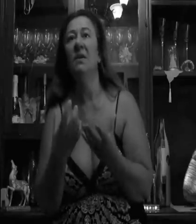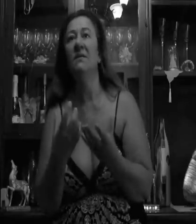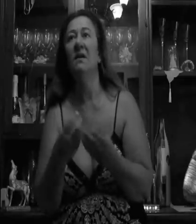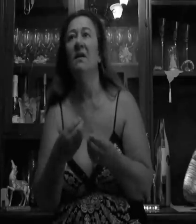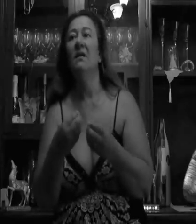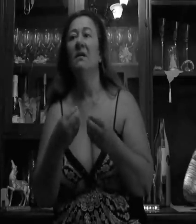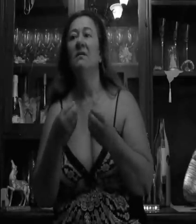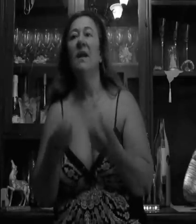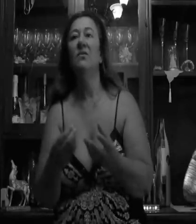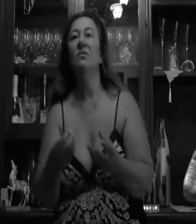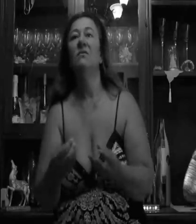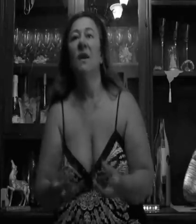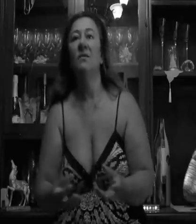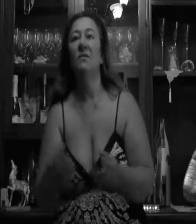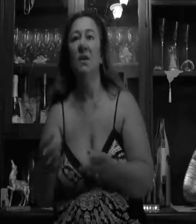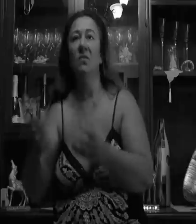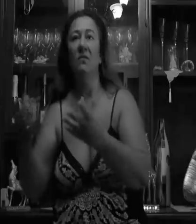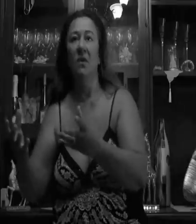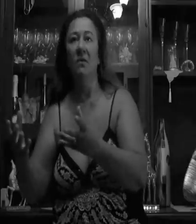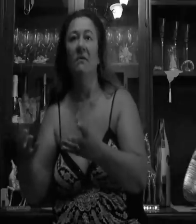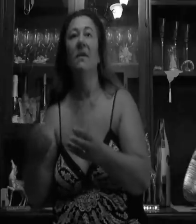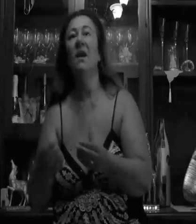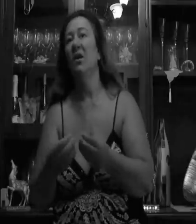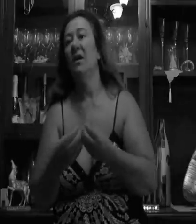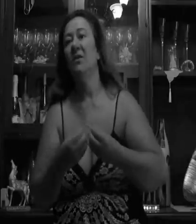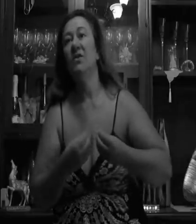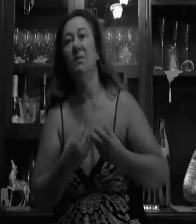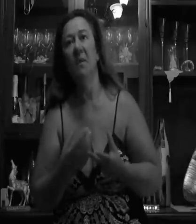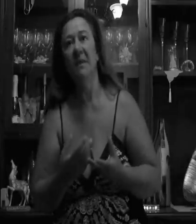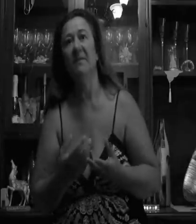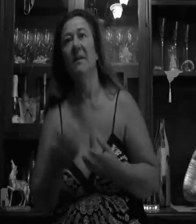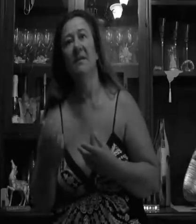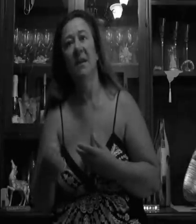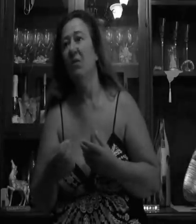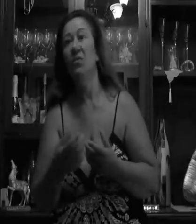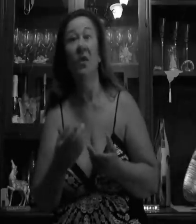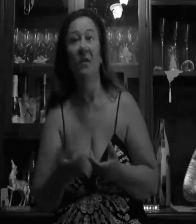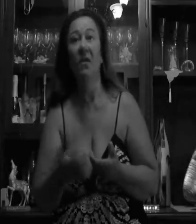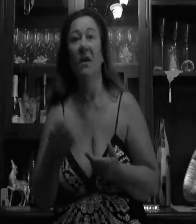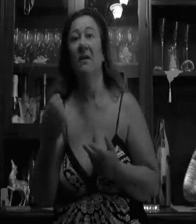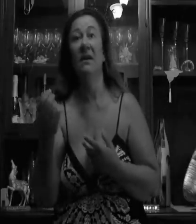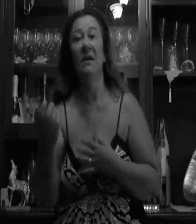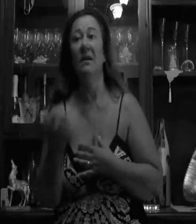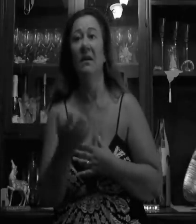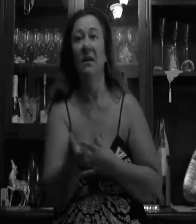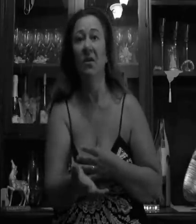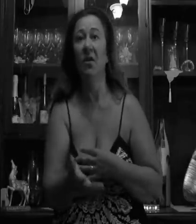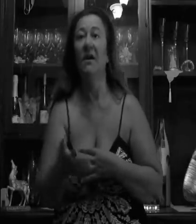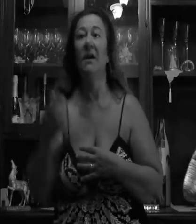questa, tanto fanno chi dove vuole e allora ci siamo messi la sera, ognuno lavora, chi ritorna